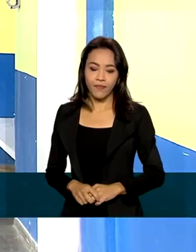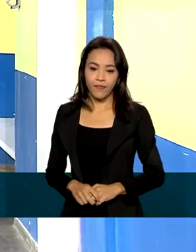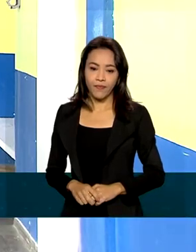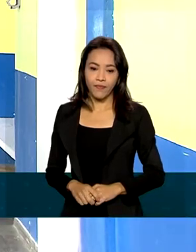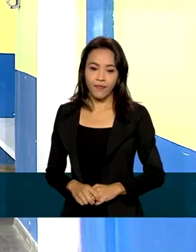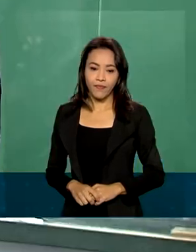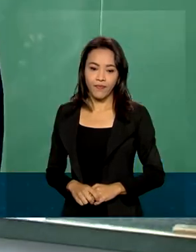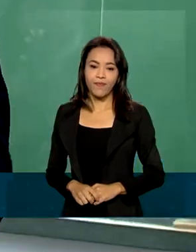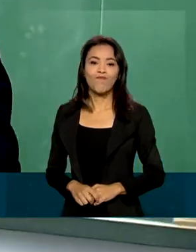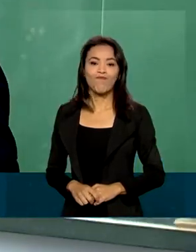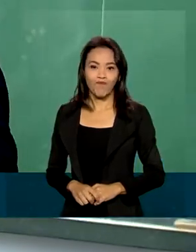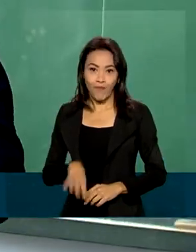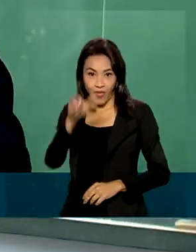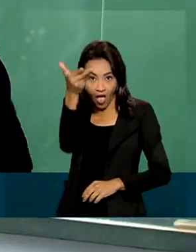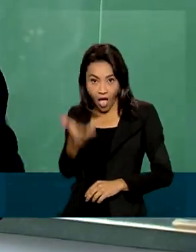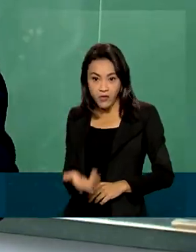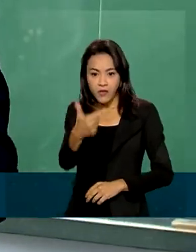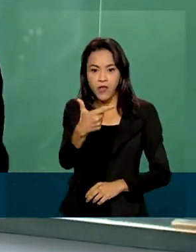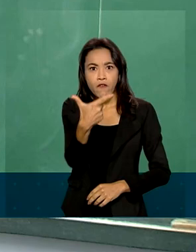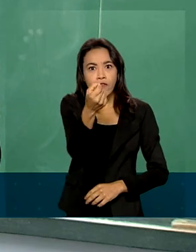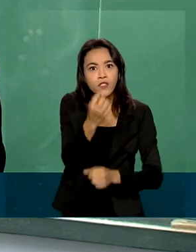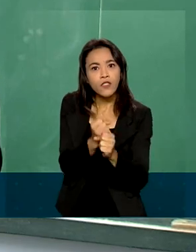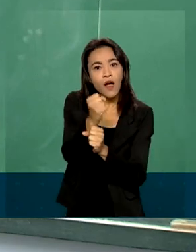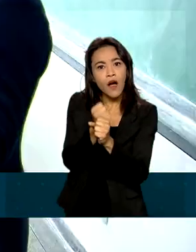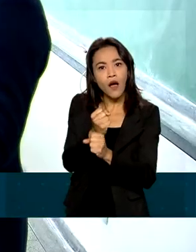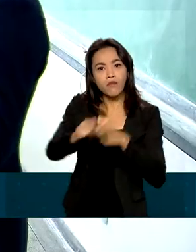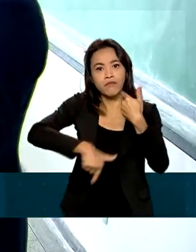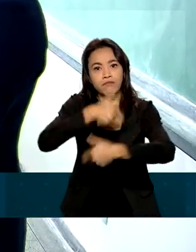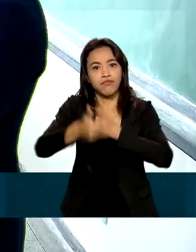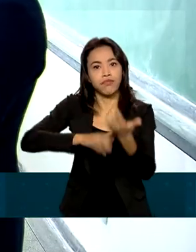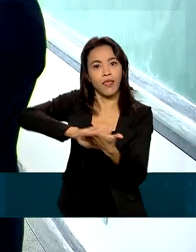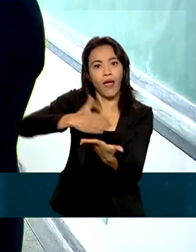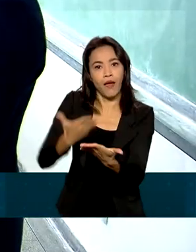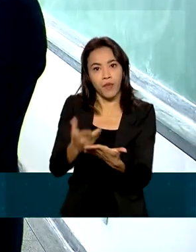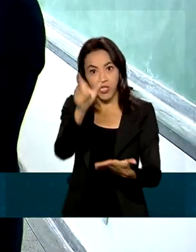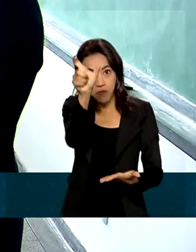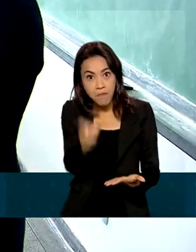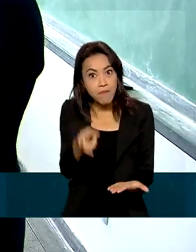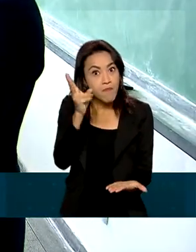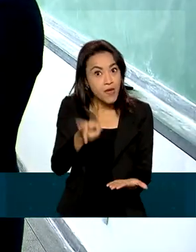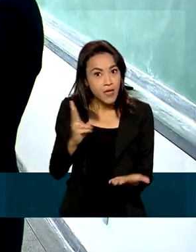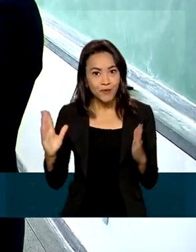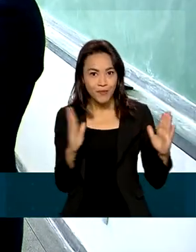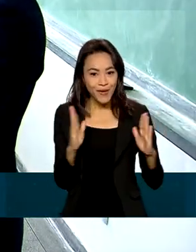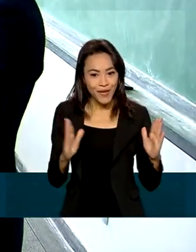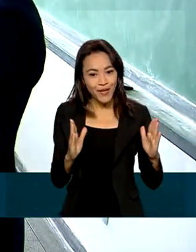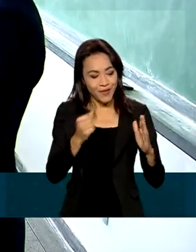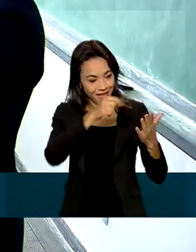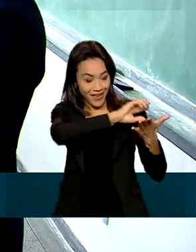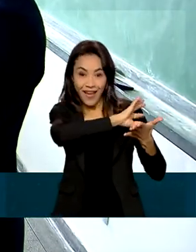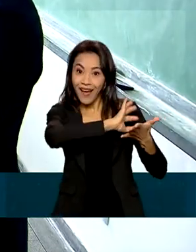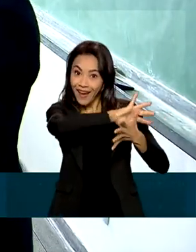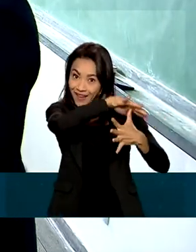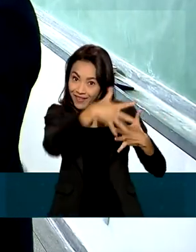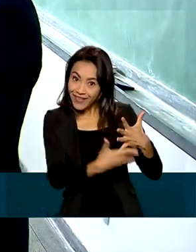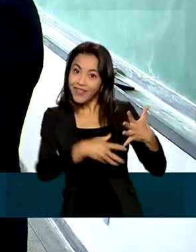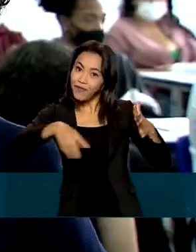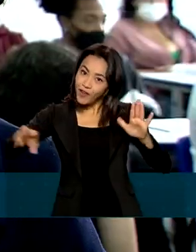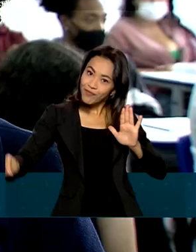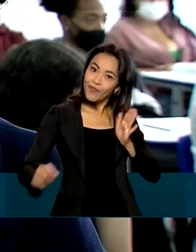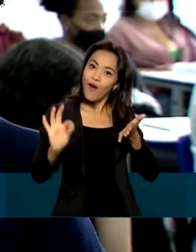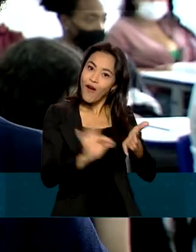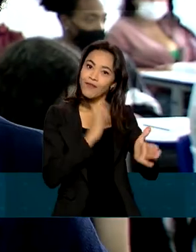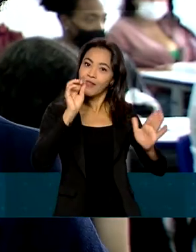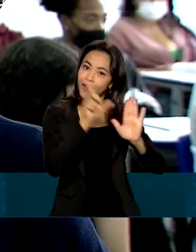eu quero estudar. Marina atua há 20 anos como intérprete, praticamente na mesma época em que a língua brasileira de sinais virou lei.